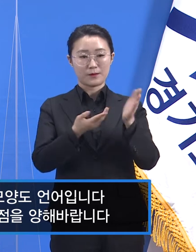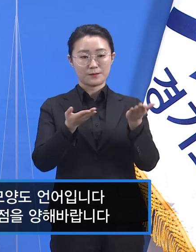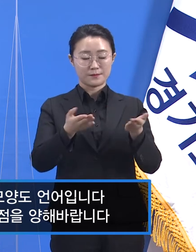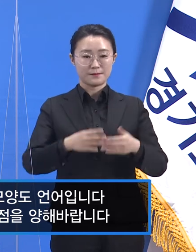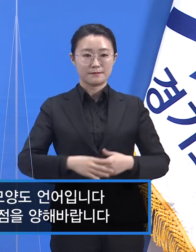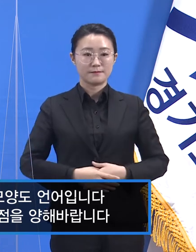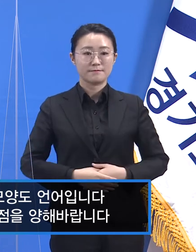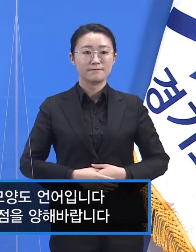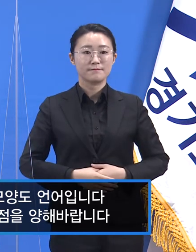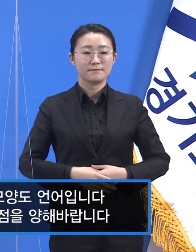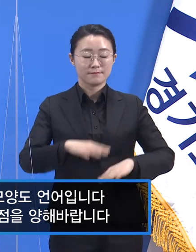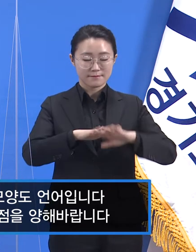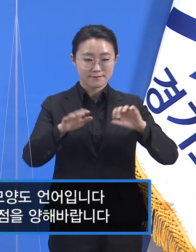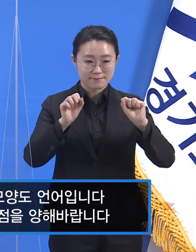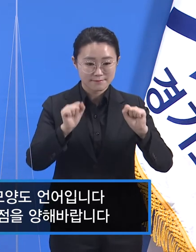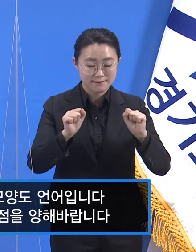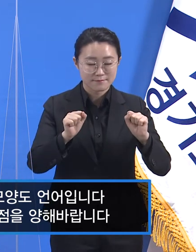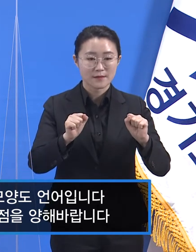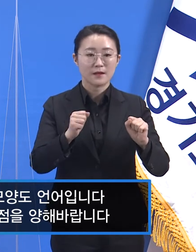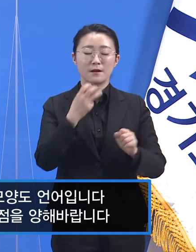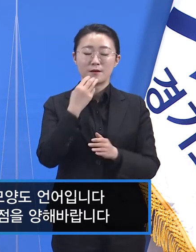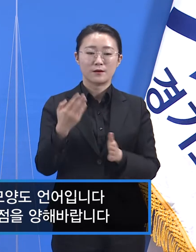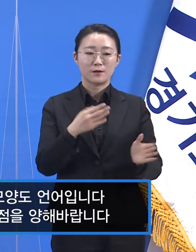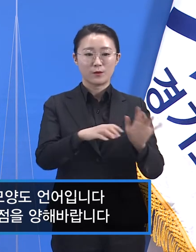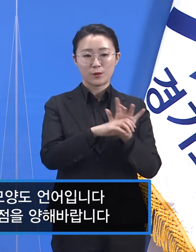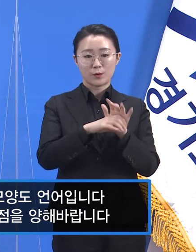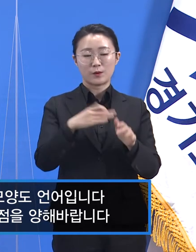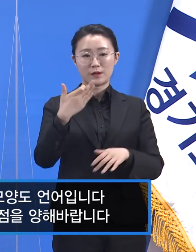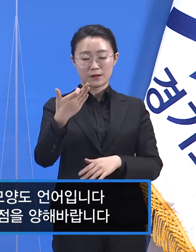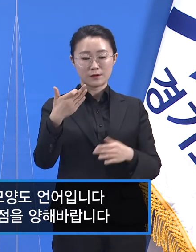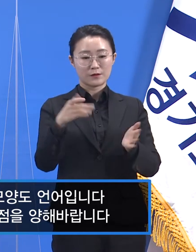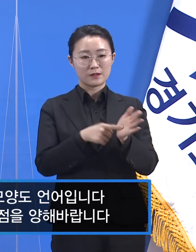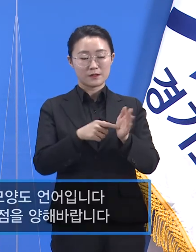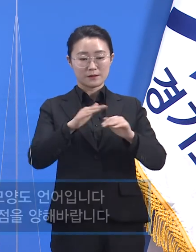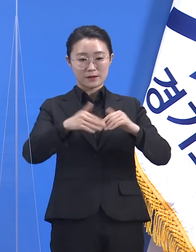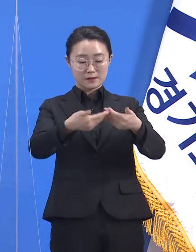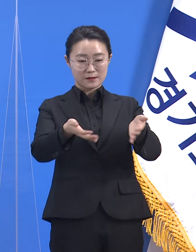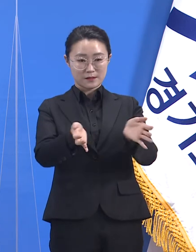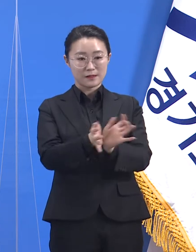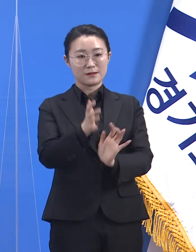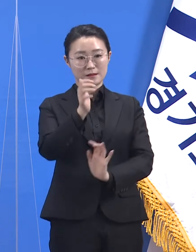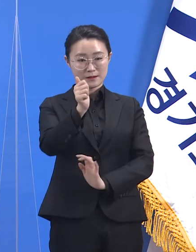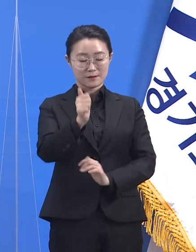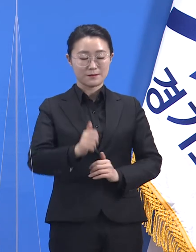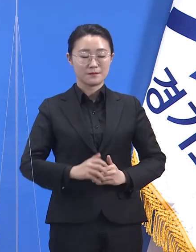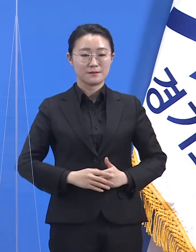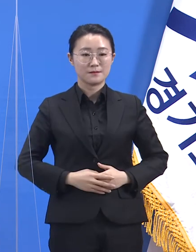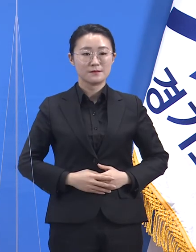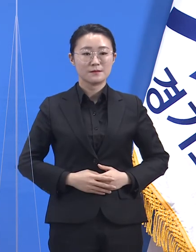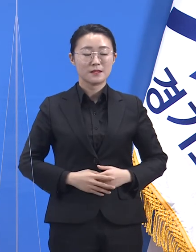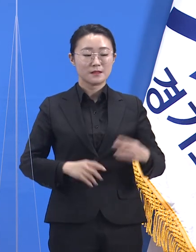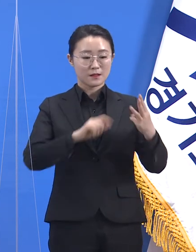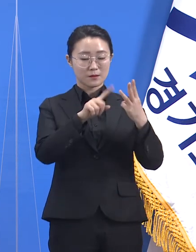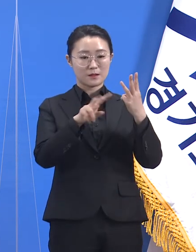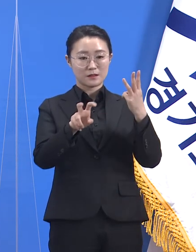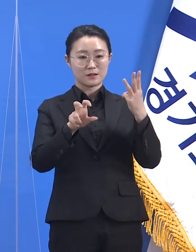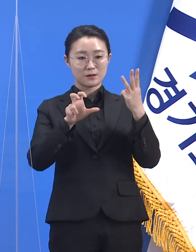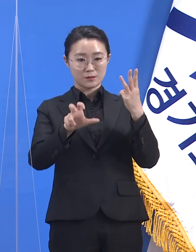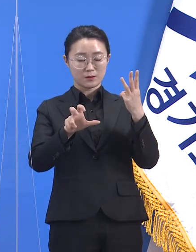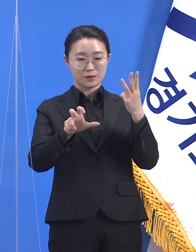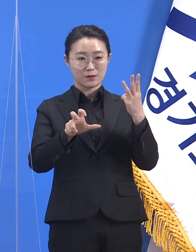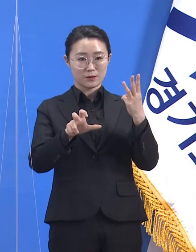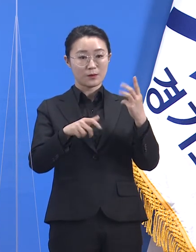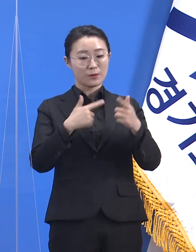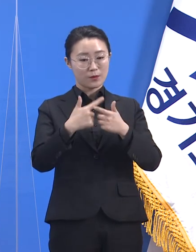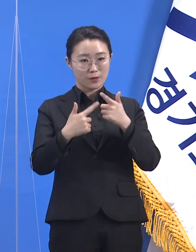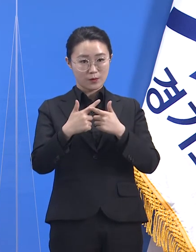안녕하십니까. 경기도 코로나19 긴급대응단의 미순관입니다. 3월 25일 목요일, 경기도